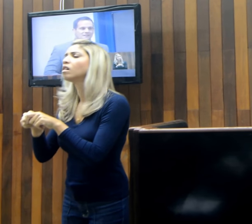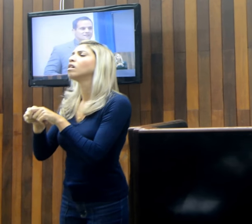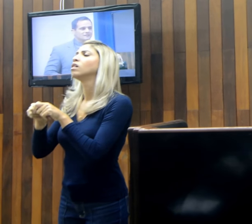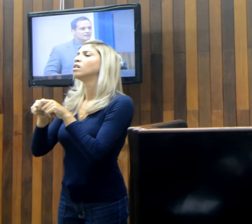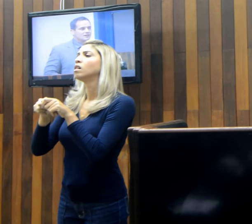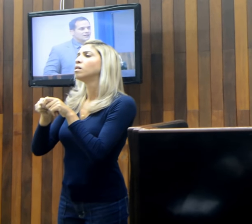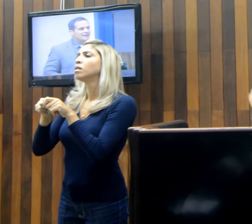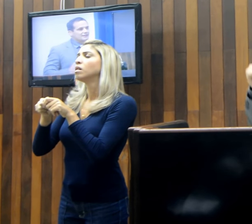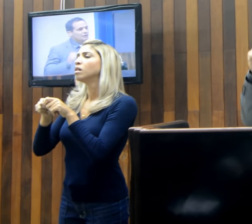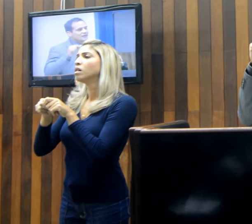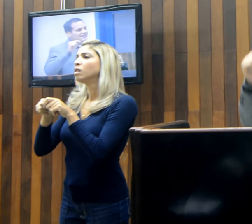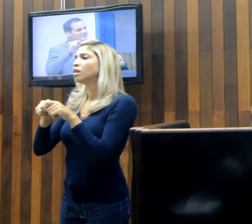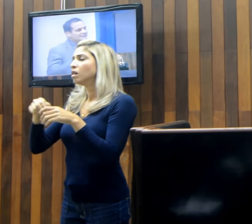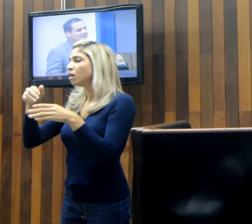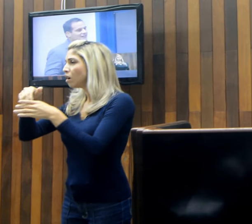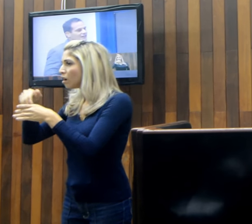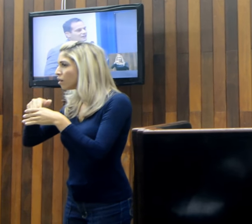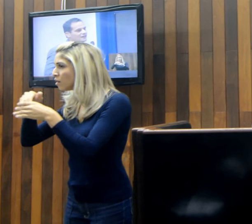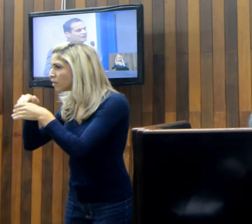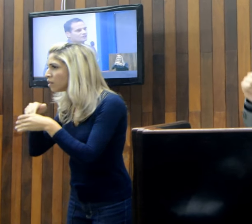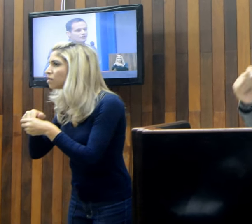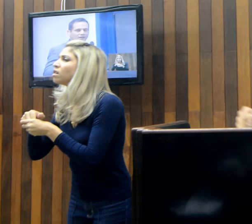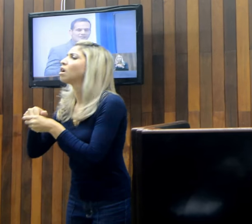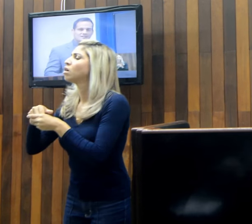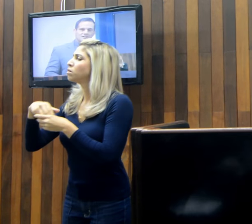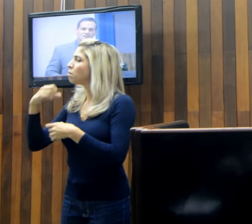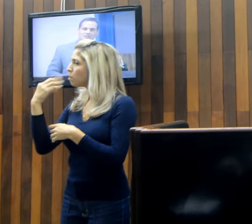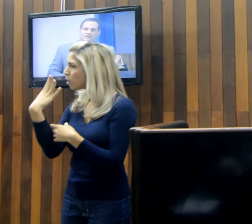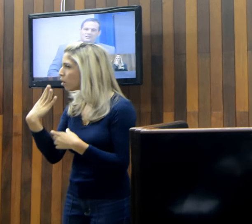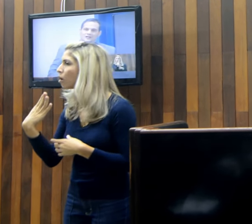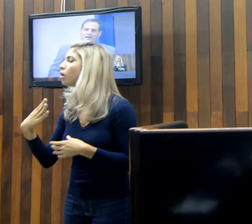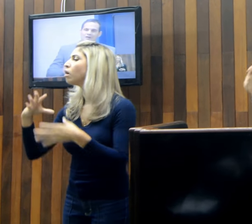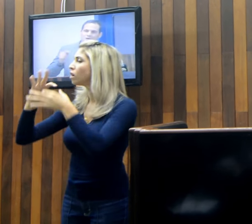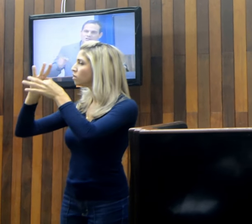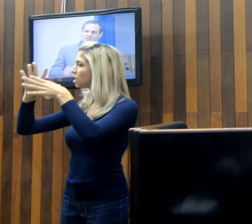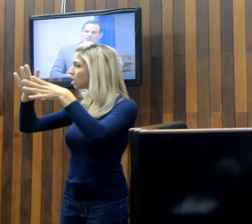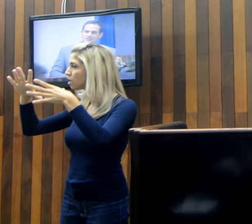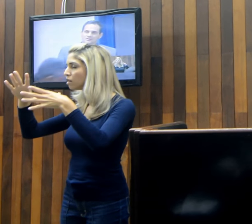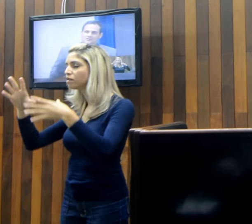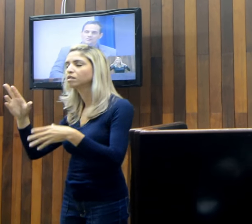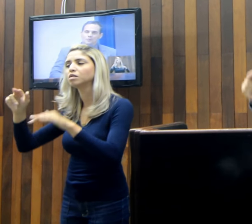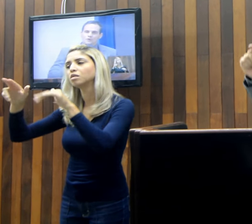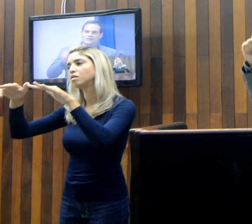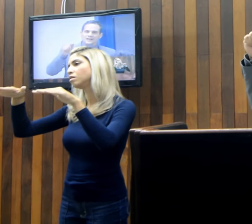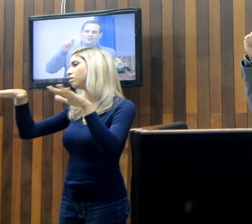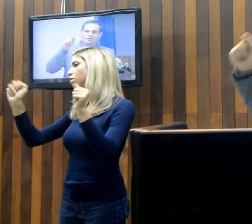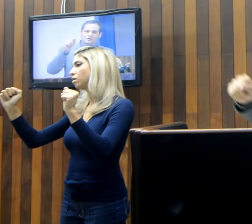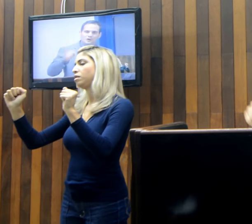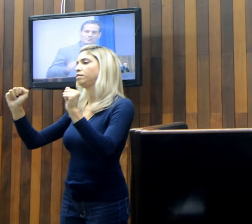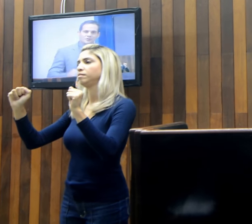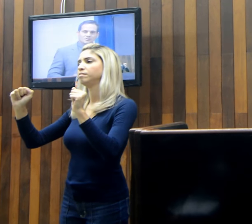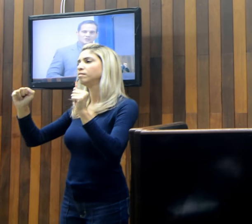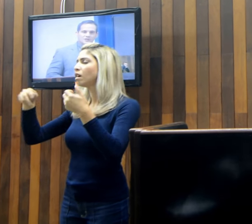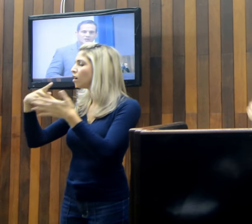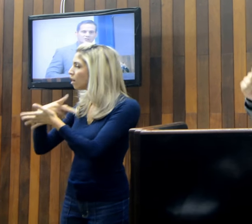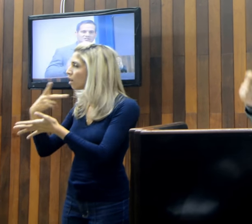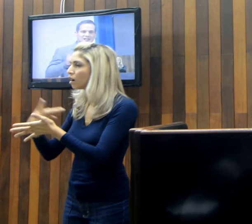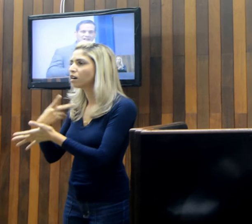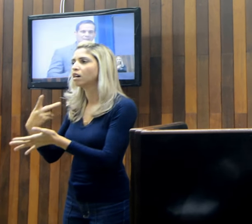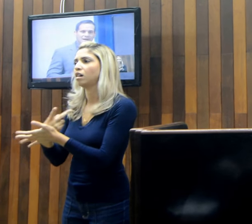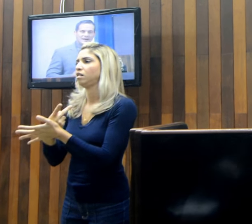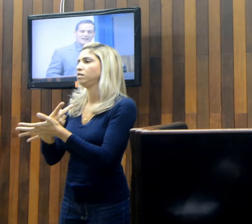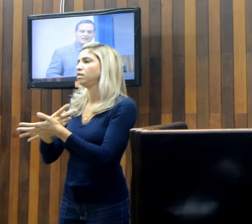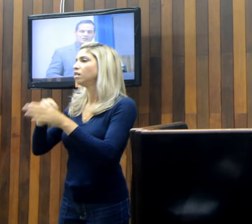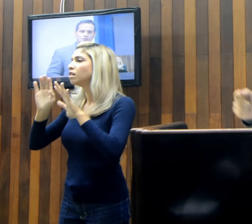A democracia só existe aonde o poder econômico não